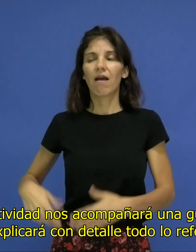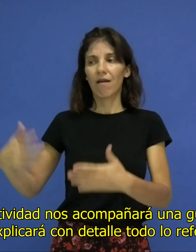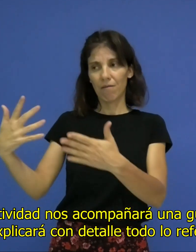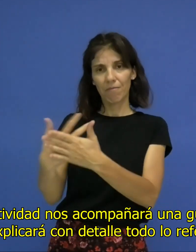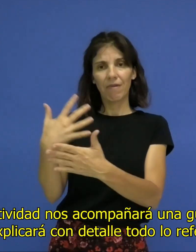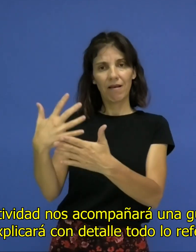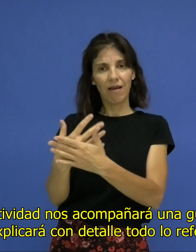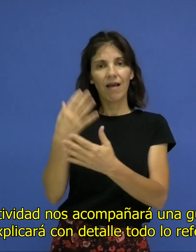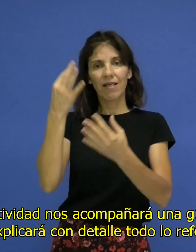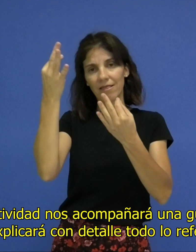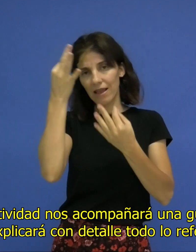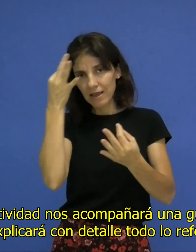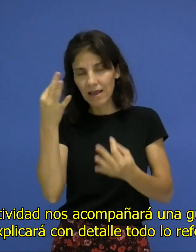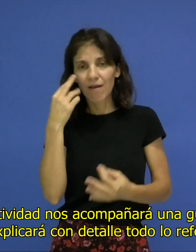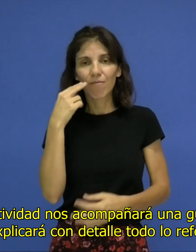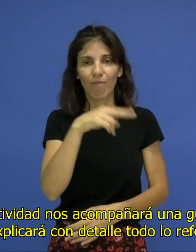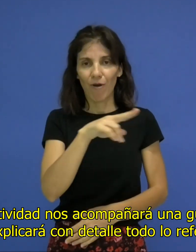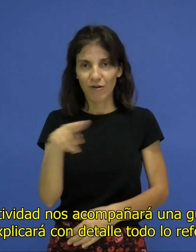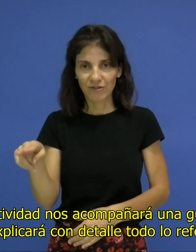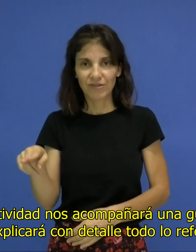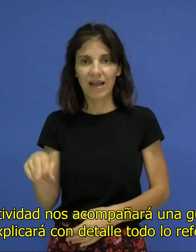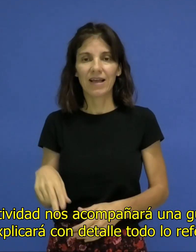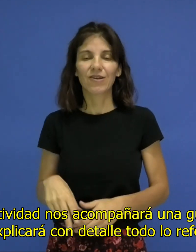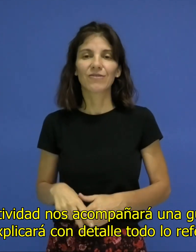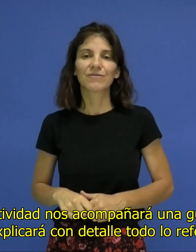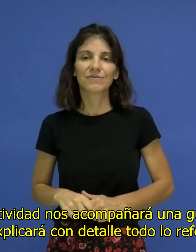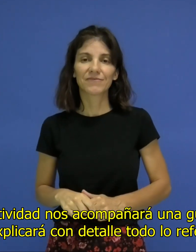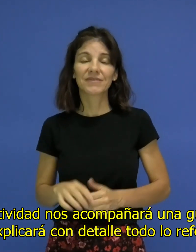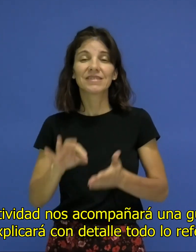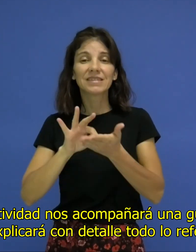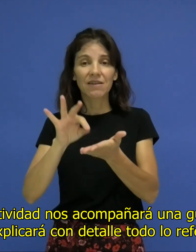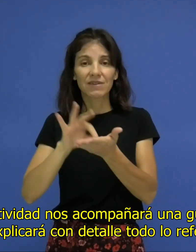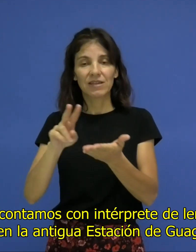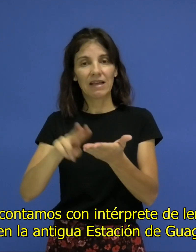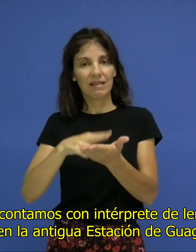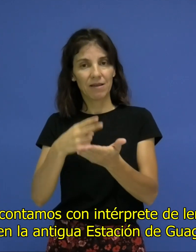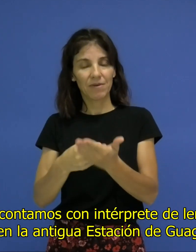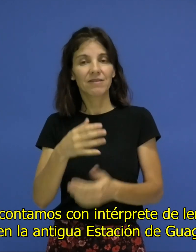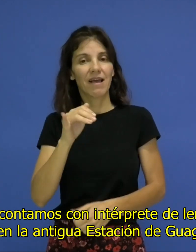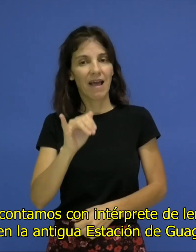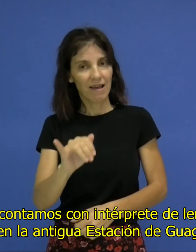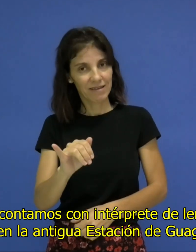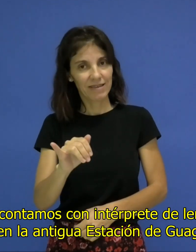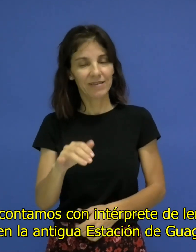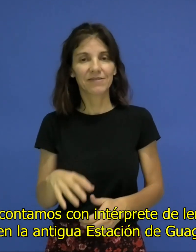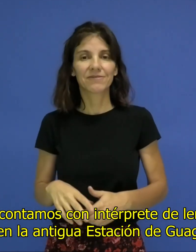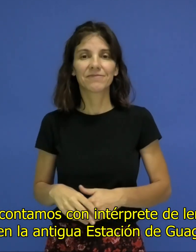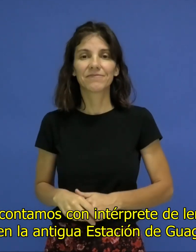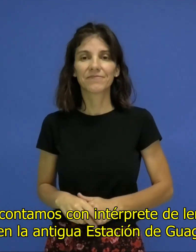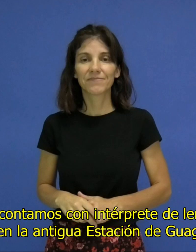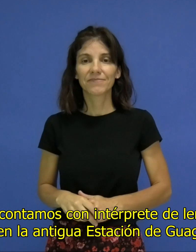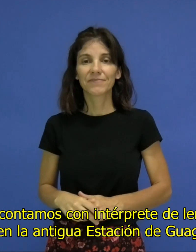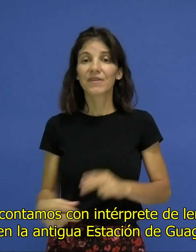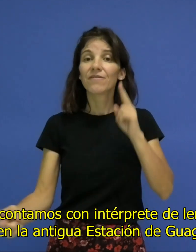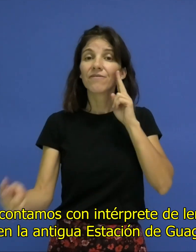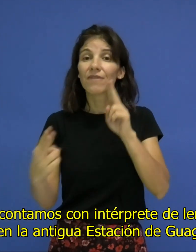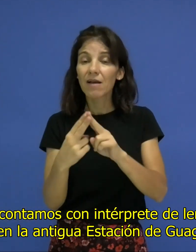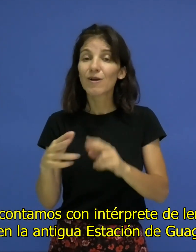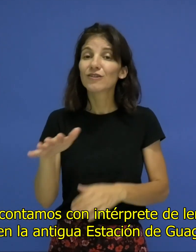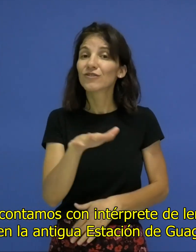nos acompañará una guía profesional que nos explicará con detalle todo lo referente al museo. Además, contaremos con intérprete